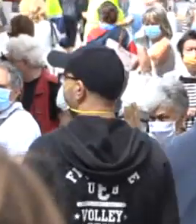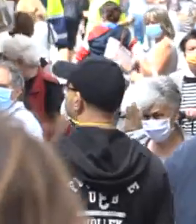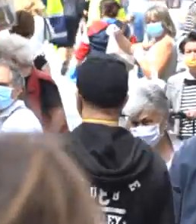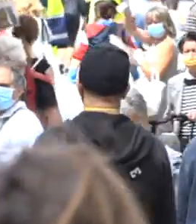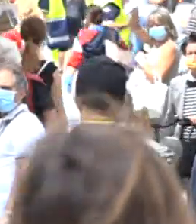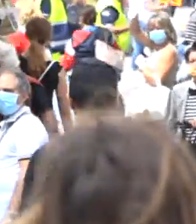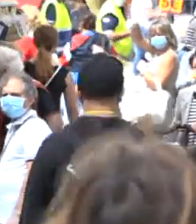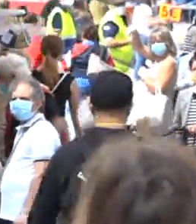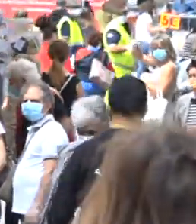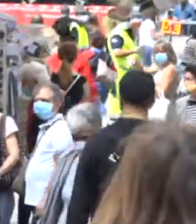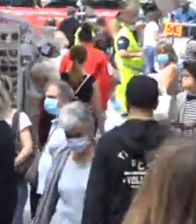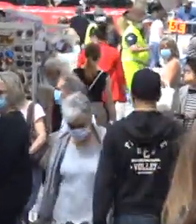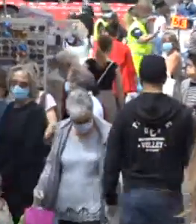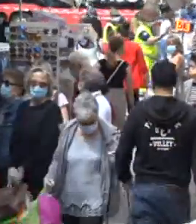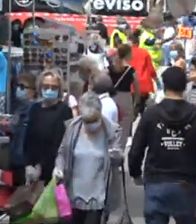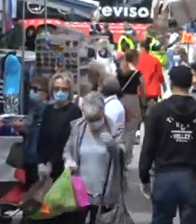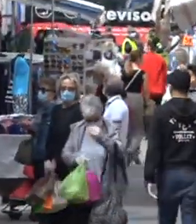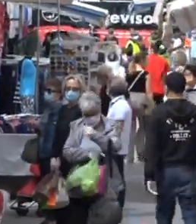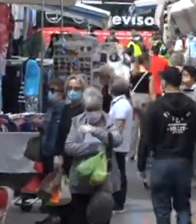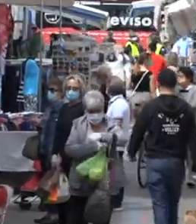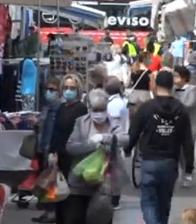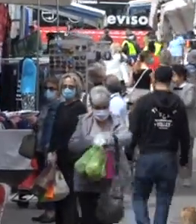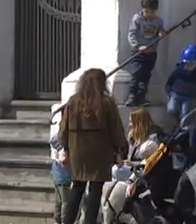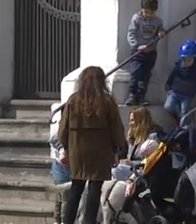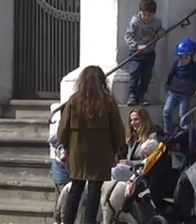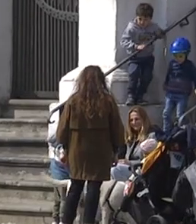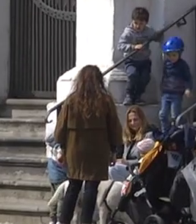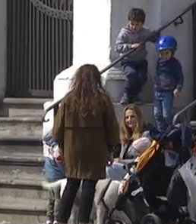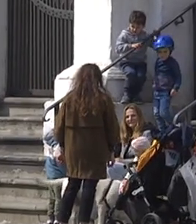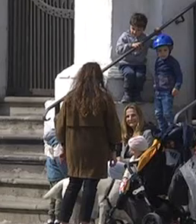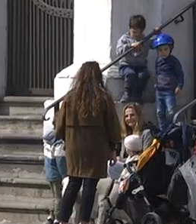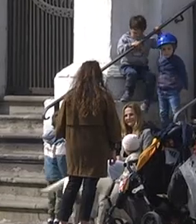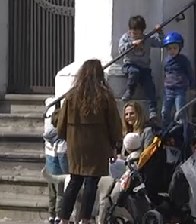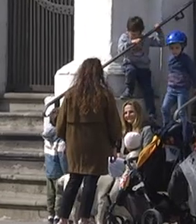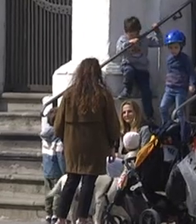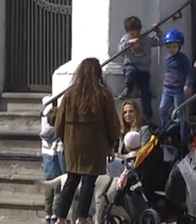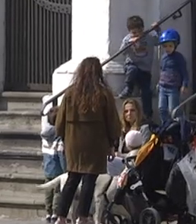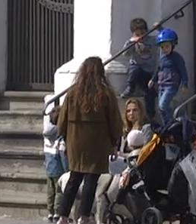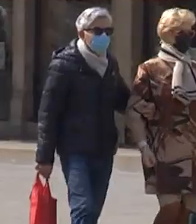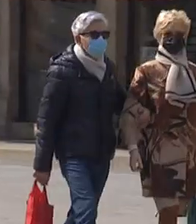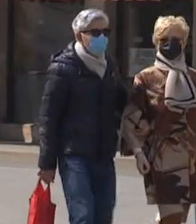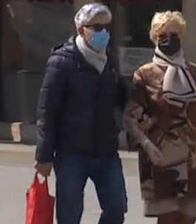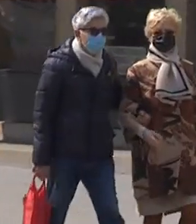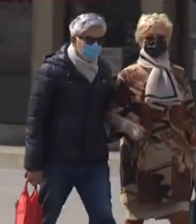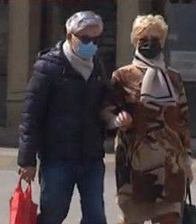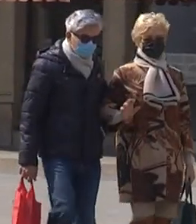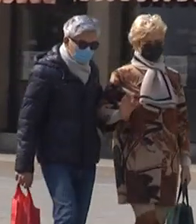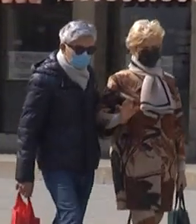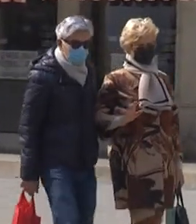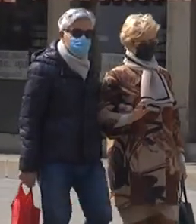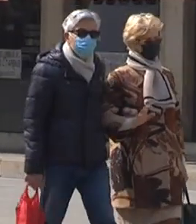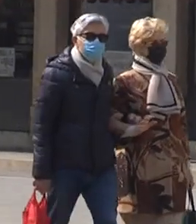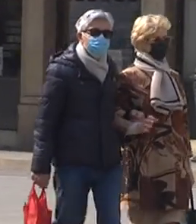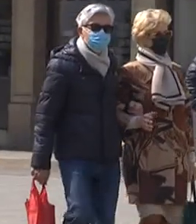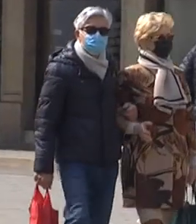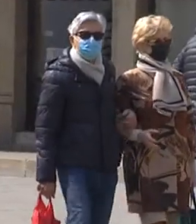Veneto in zona arancione, ma attenzione spiega Zaia, non abbiamo ancora imboccato la via della discesa nelle curve, si registrano dei cali ma anche delle